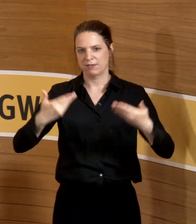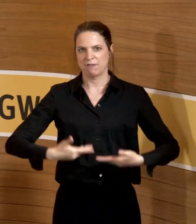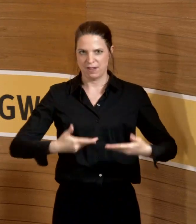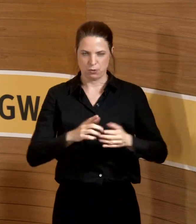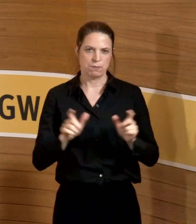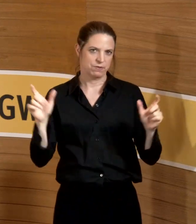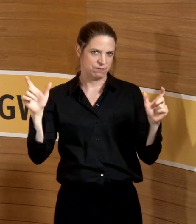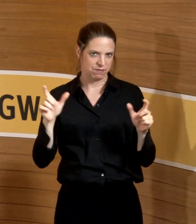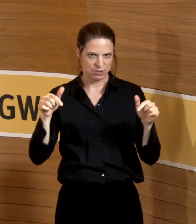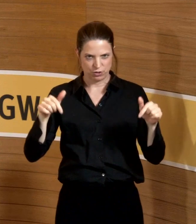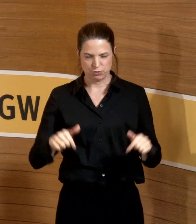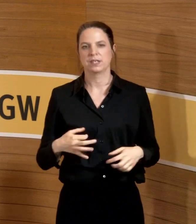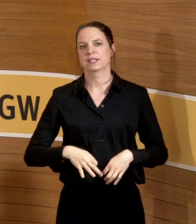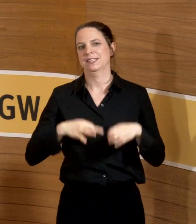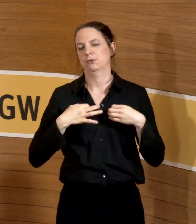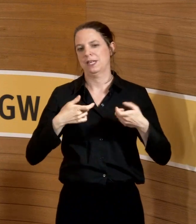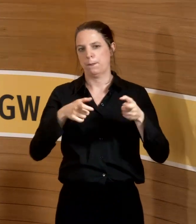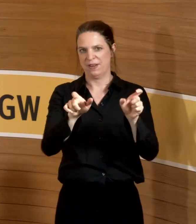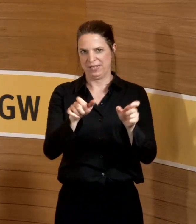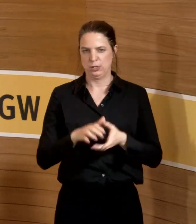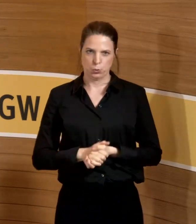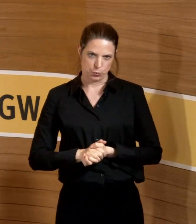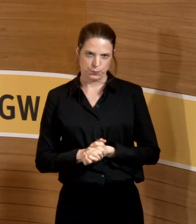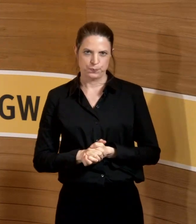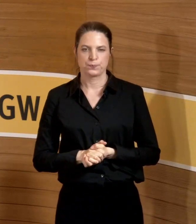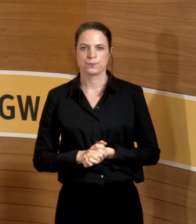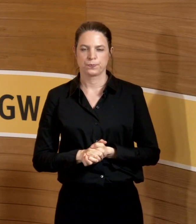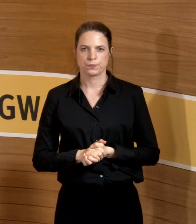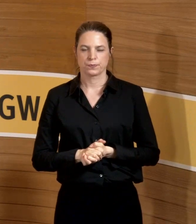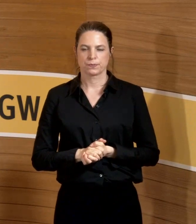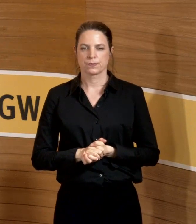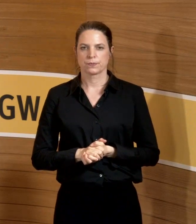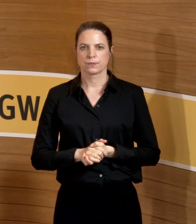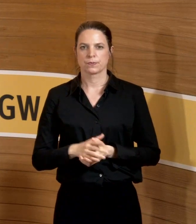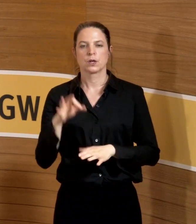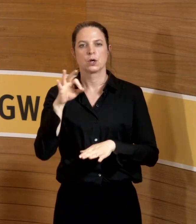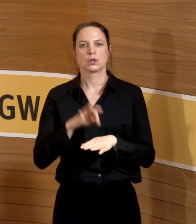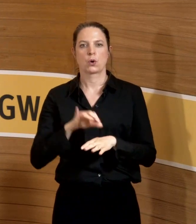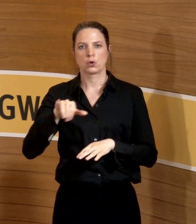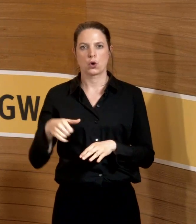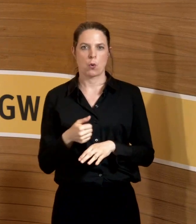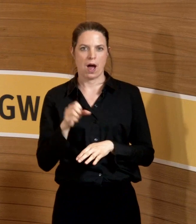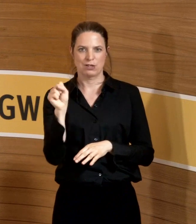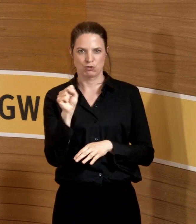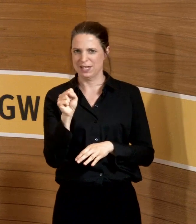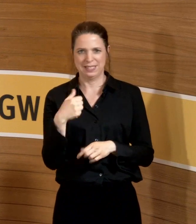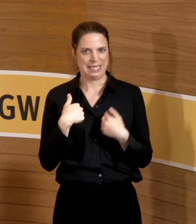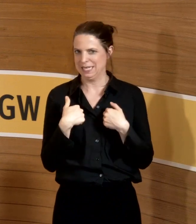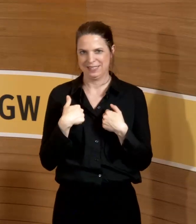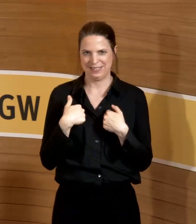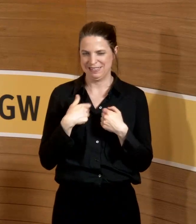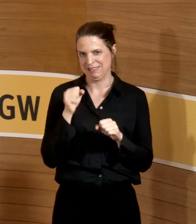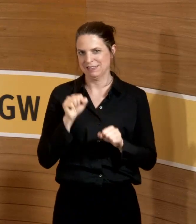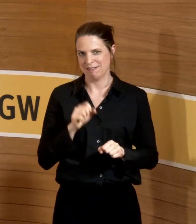Veranstaltung Gesundheitsprävention. Ich bin nicht Dr. Johanna Stranzinger, wie Sie sich wahrscheinlich